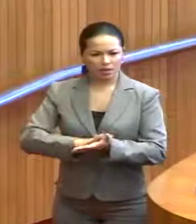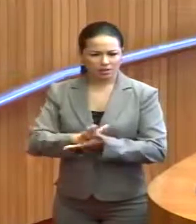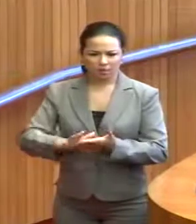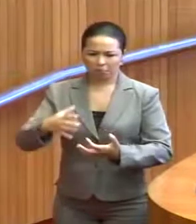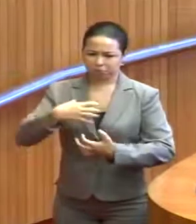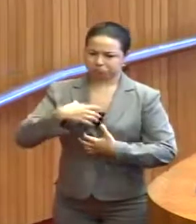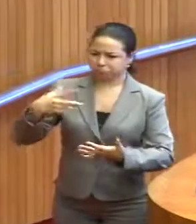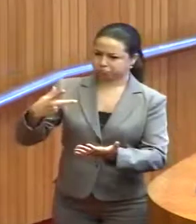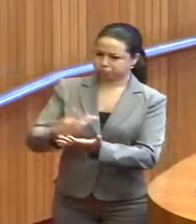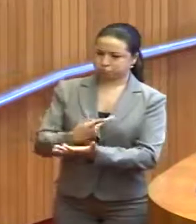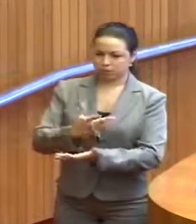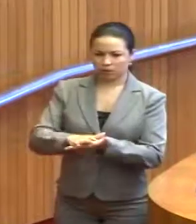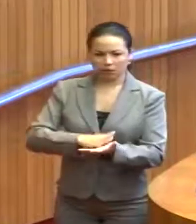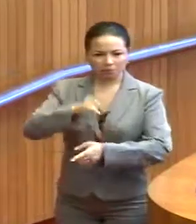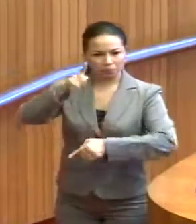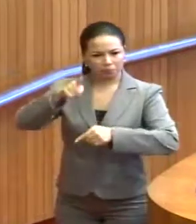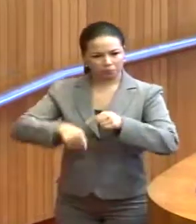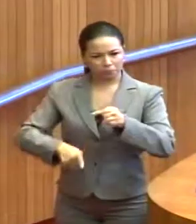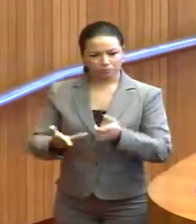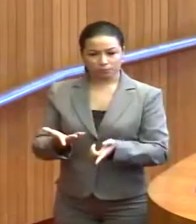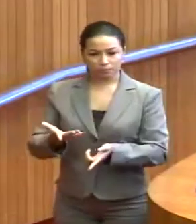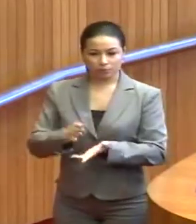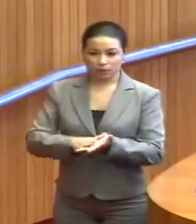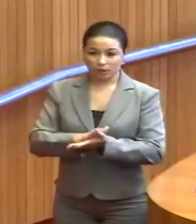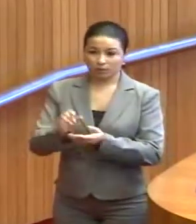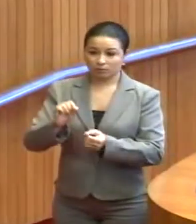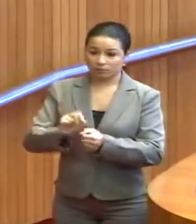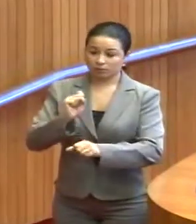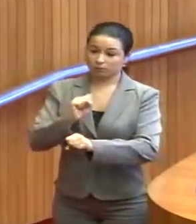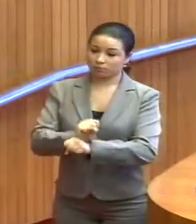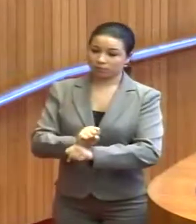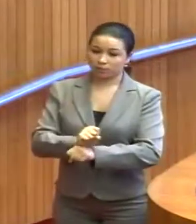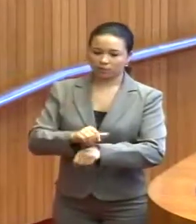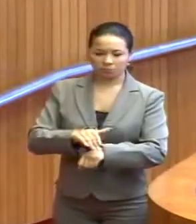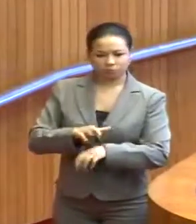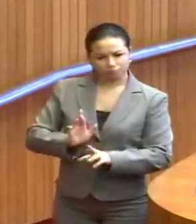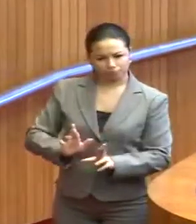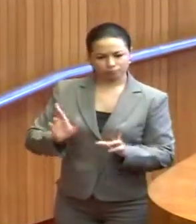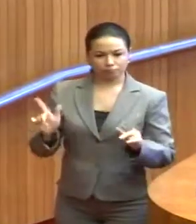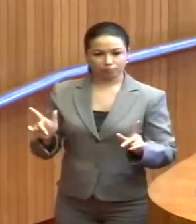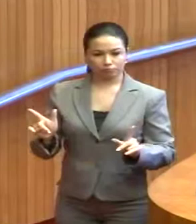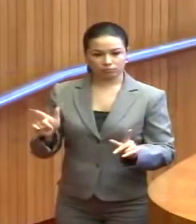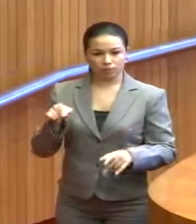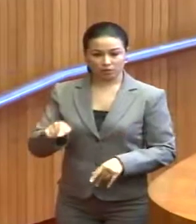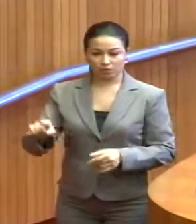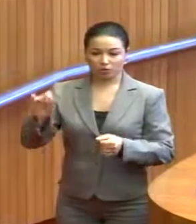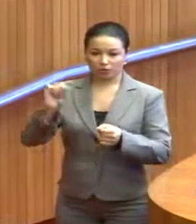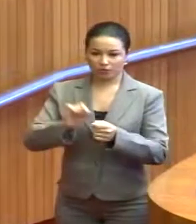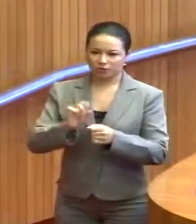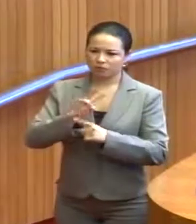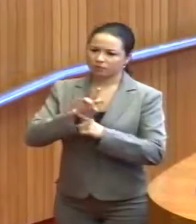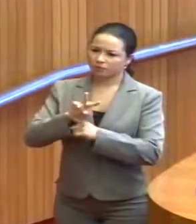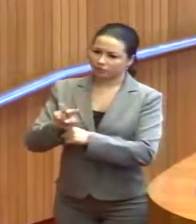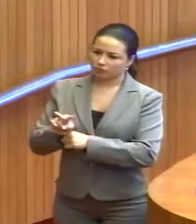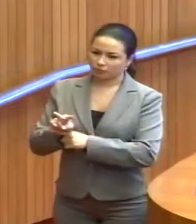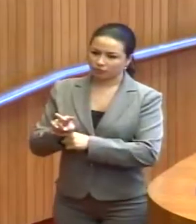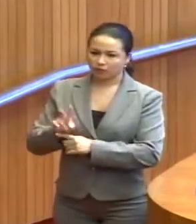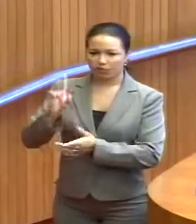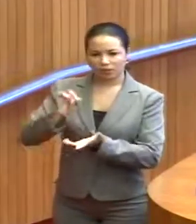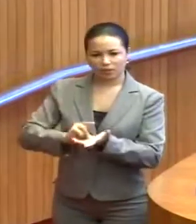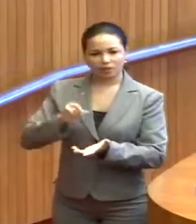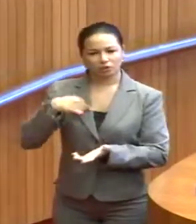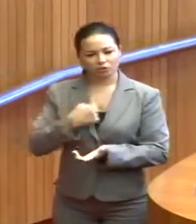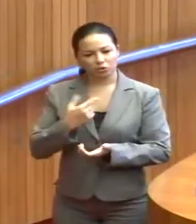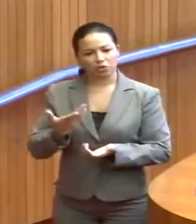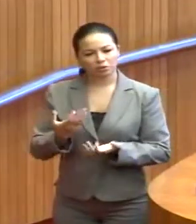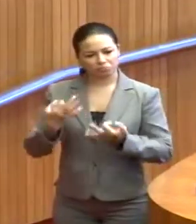abala, nada disso me impede, nada disso me faz parar. Muito pelo contrário. Isso só me faz ver que nós, de fato, estamos